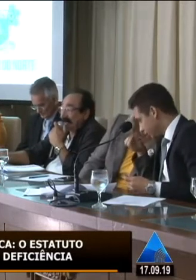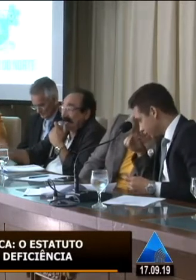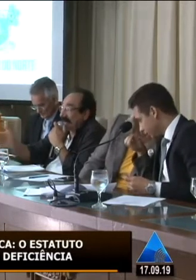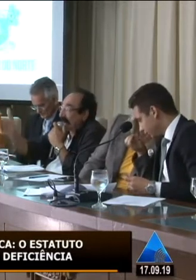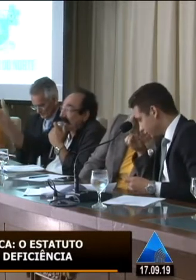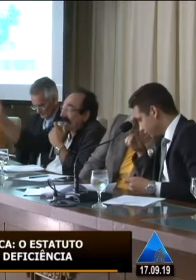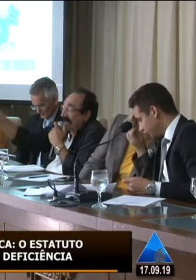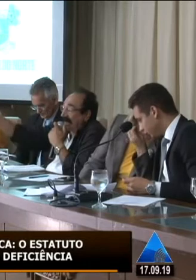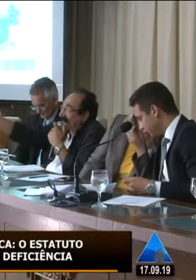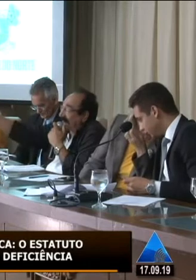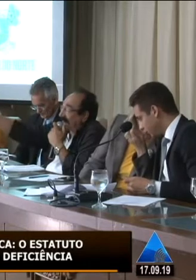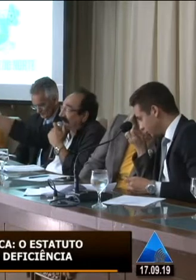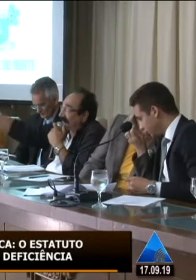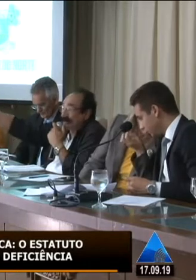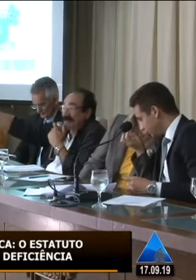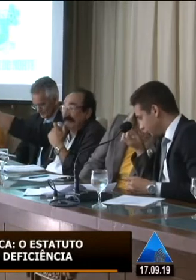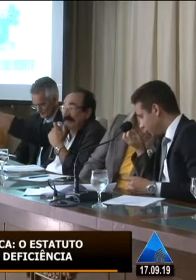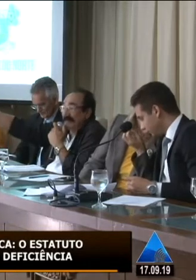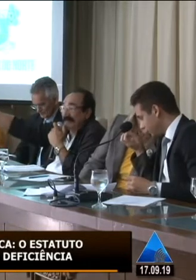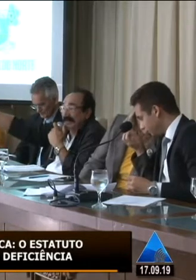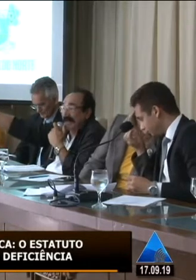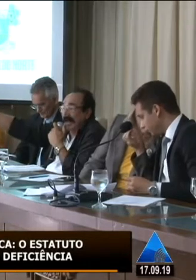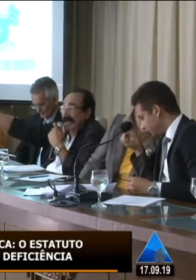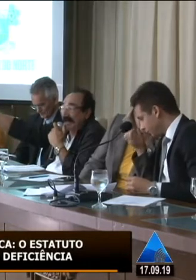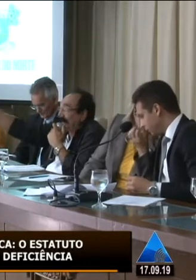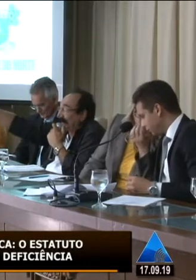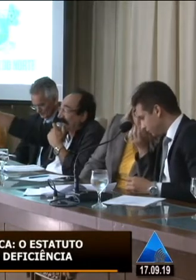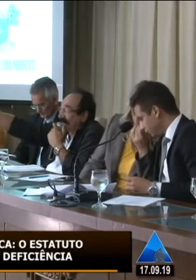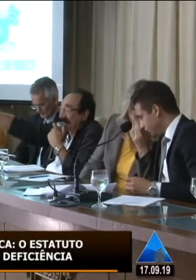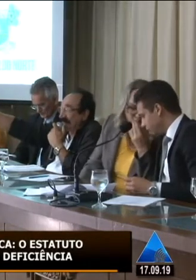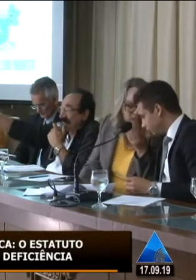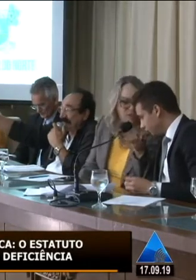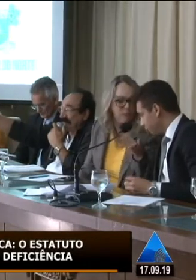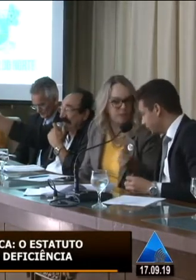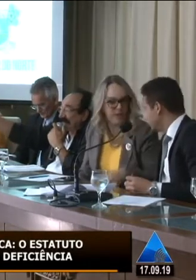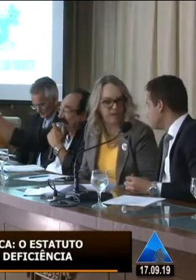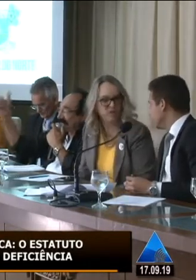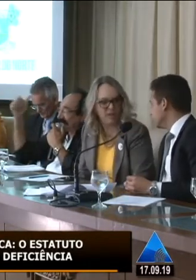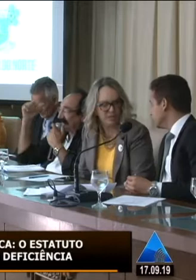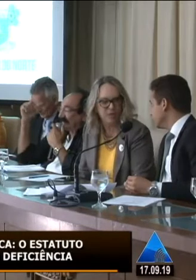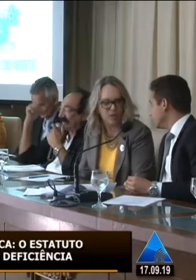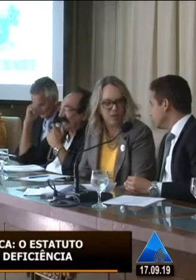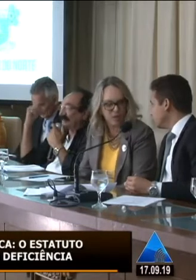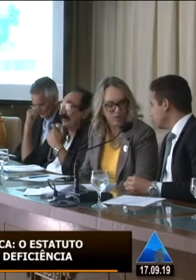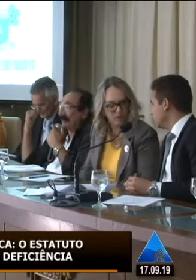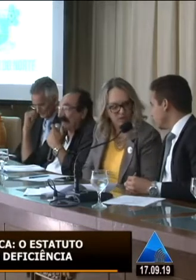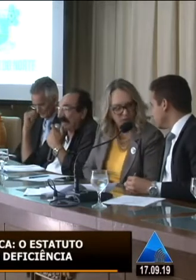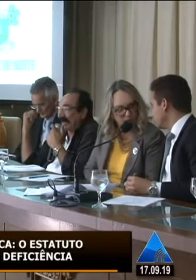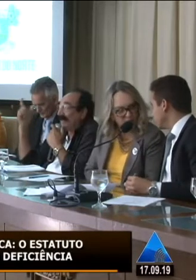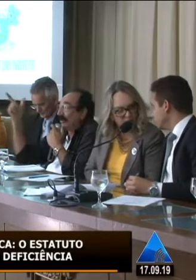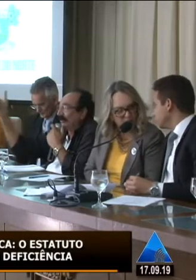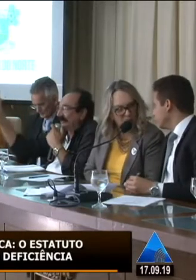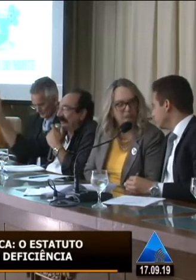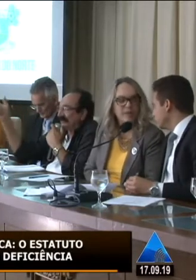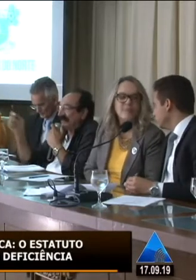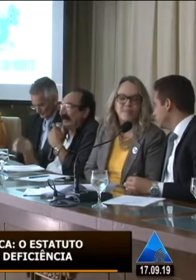E se alguém olhar, tem duas vagas de deficiente lá, aí em frente ao palácio, o antigo palácio. Tem uma vaga